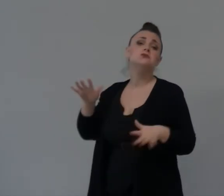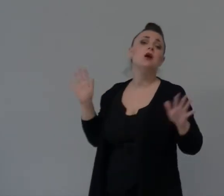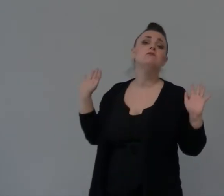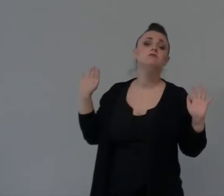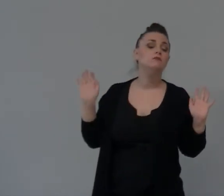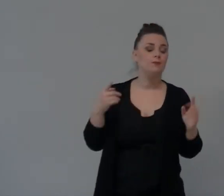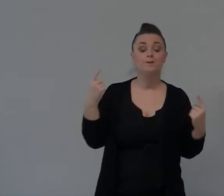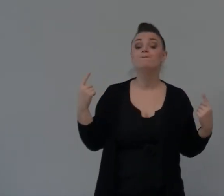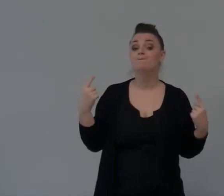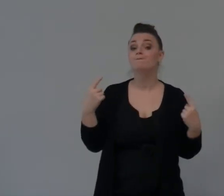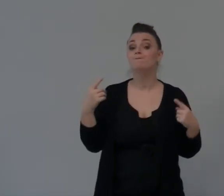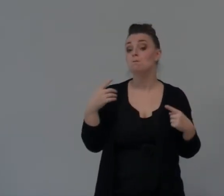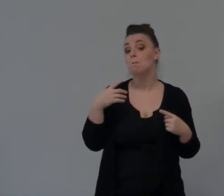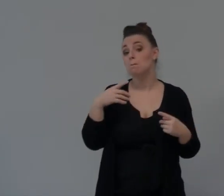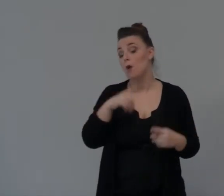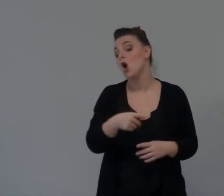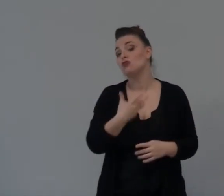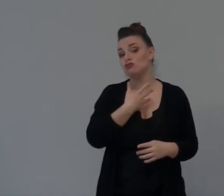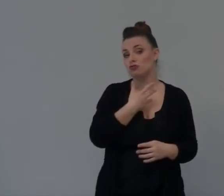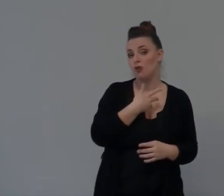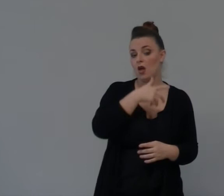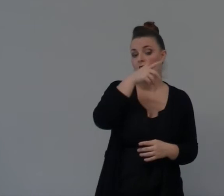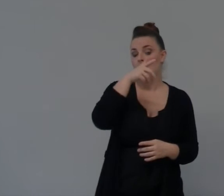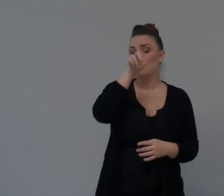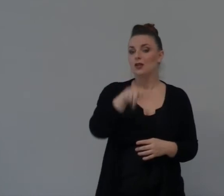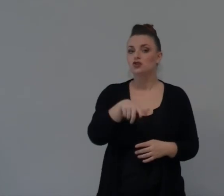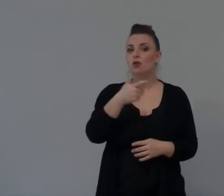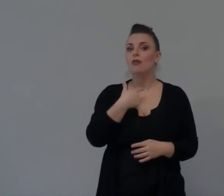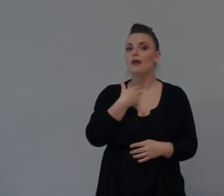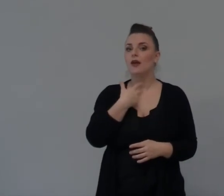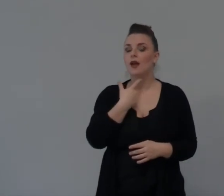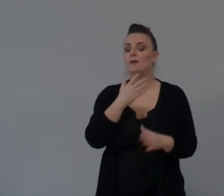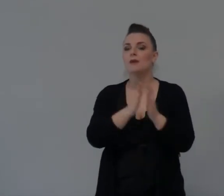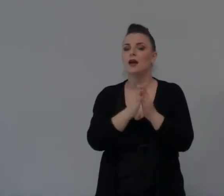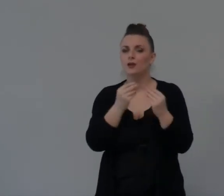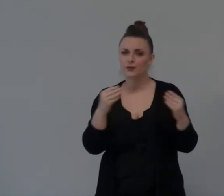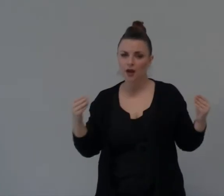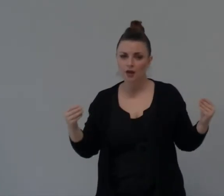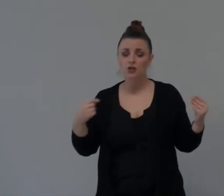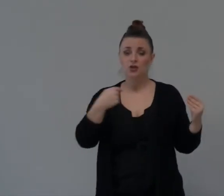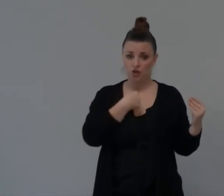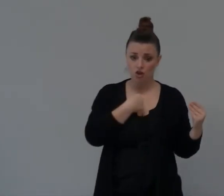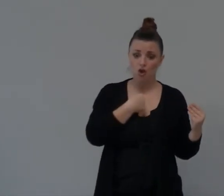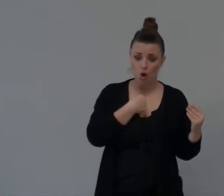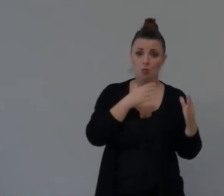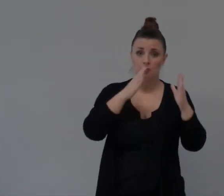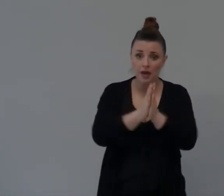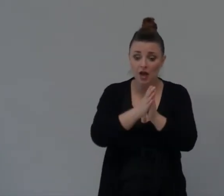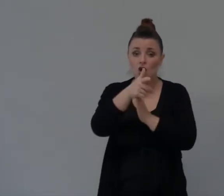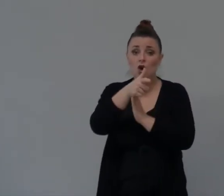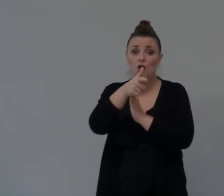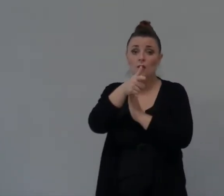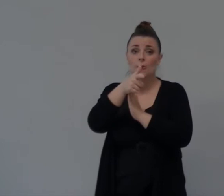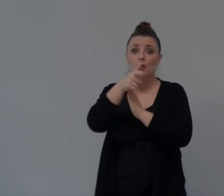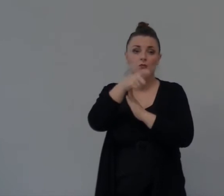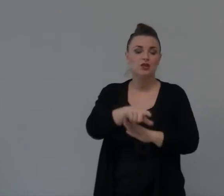Poi Ci Sono Invece Quelli Che Sono Grandi Pregatori Sono Quelli Che Dicono Io Prego E Non Mi